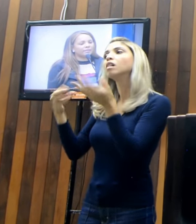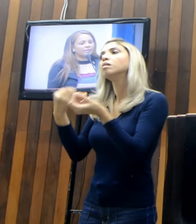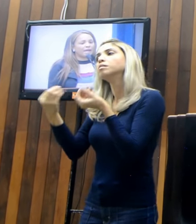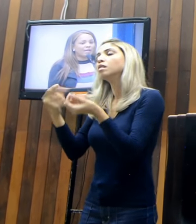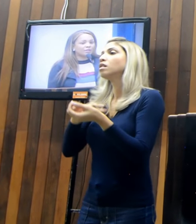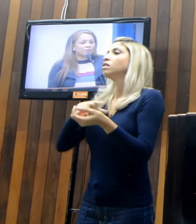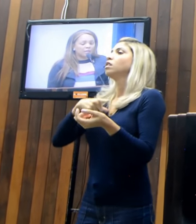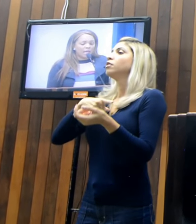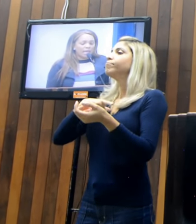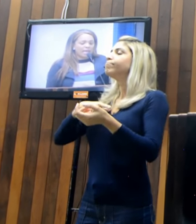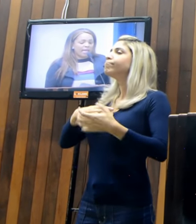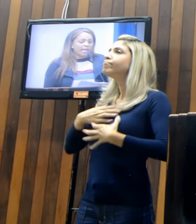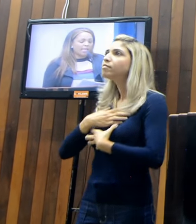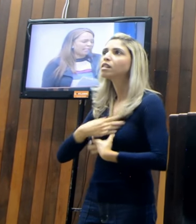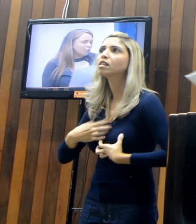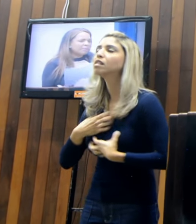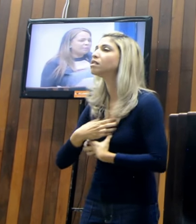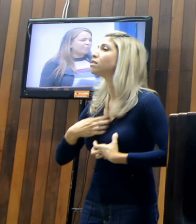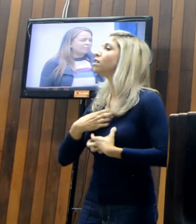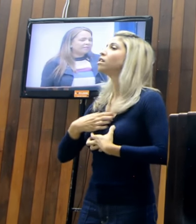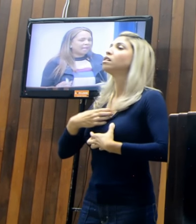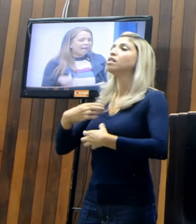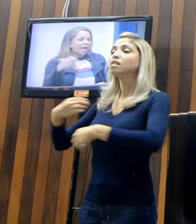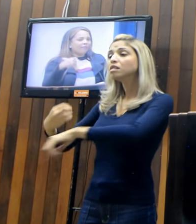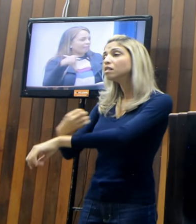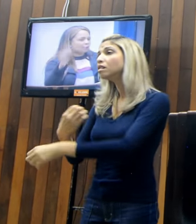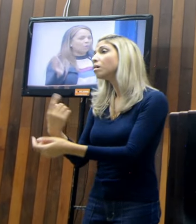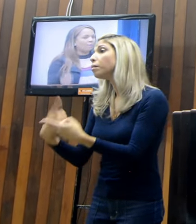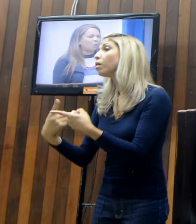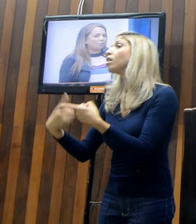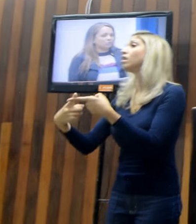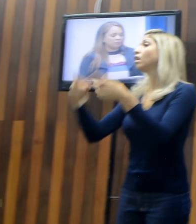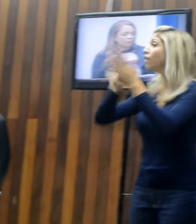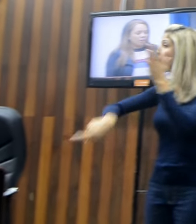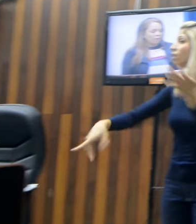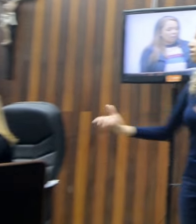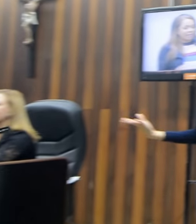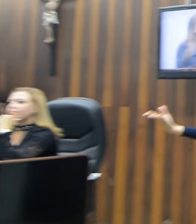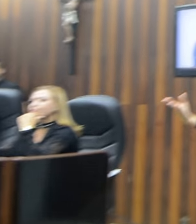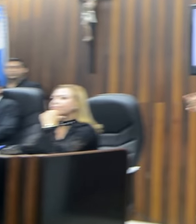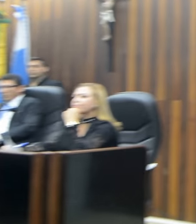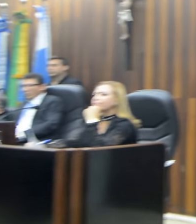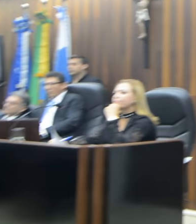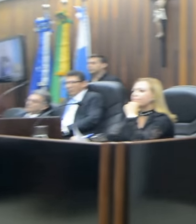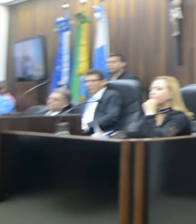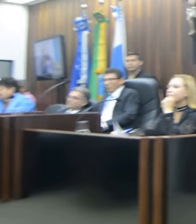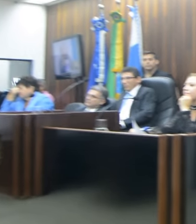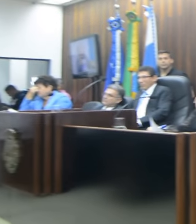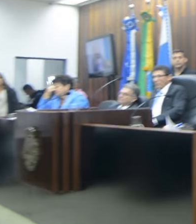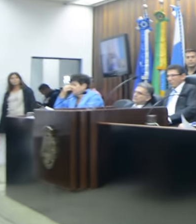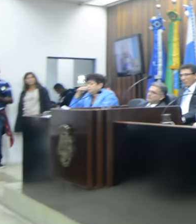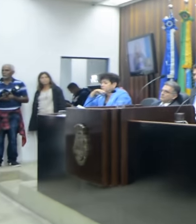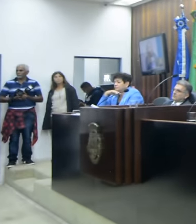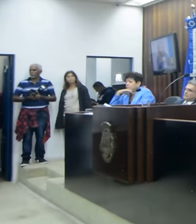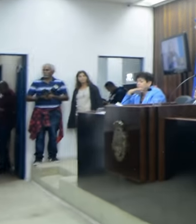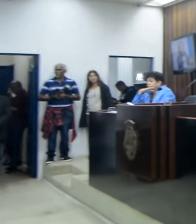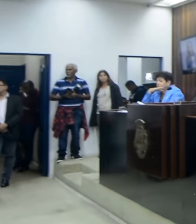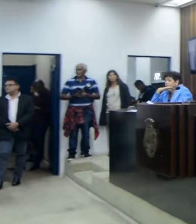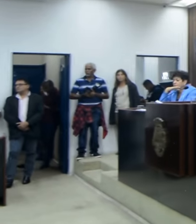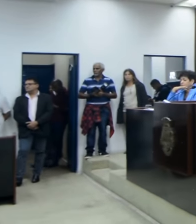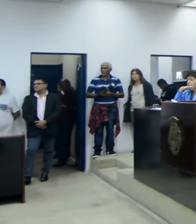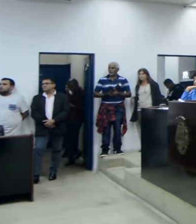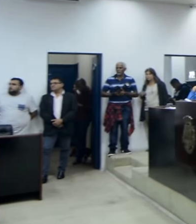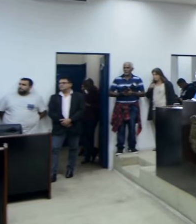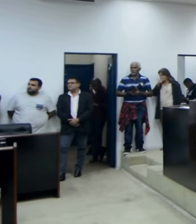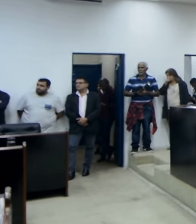sensibilidade e não simplesmente vetar, ah, vetou e pronto, porque esse projeto para mim é importante, né, então, de